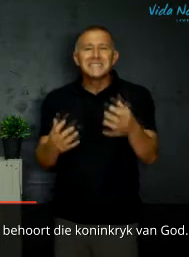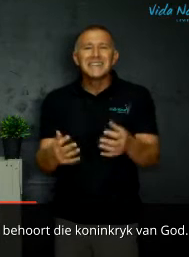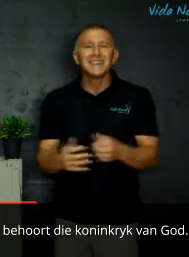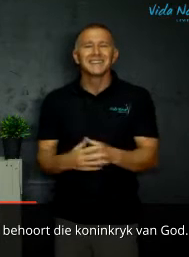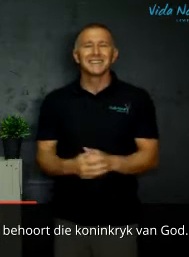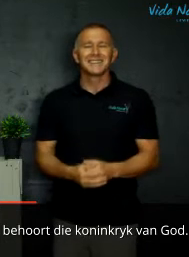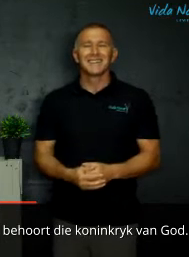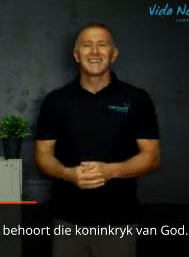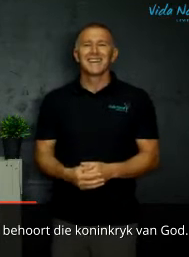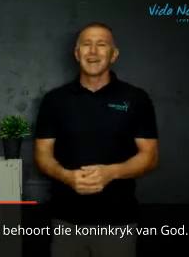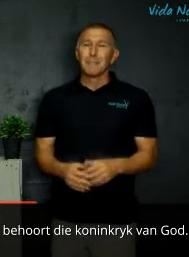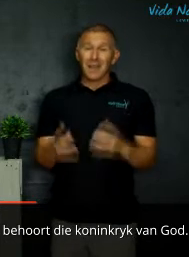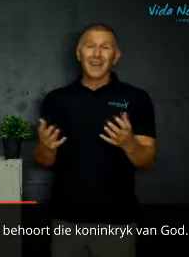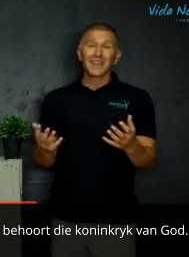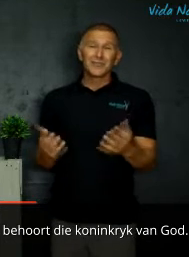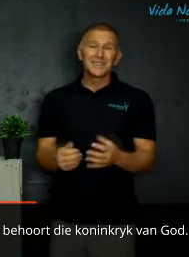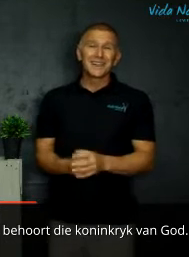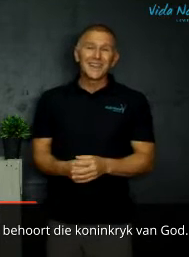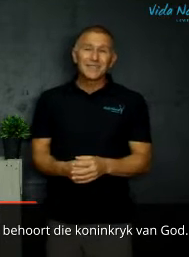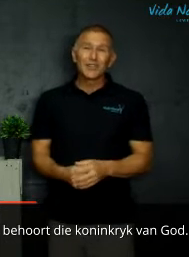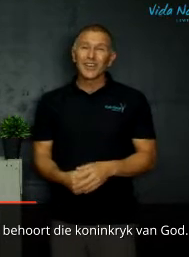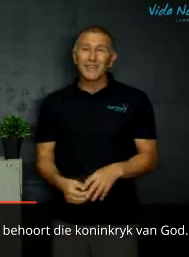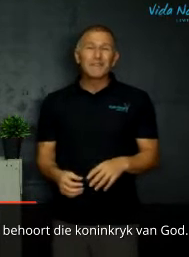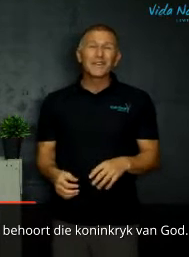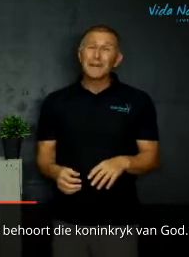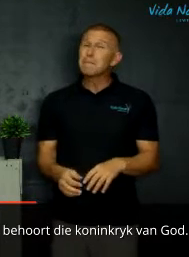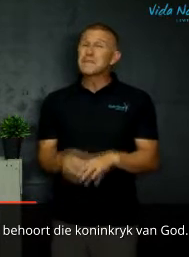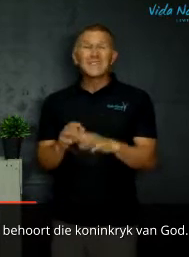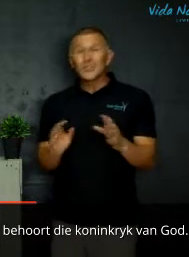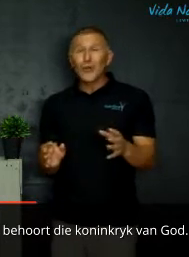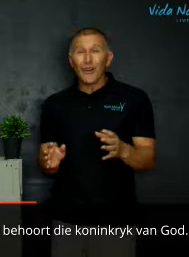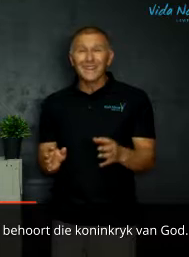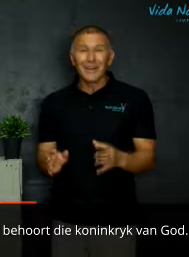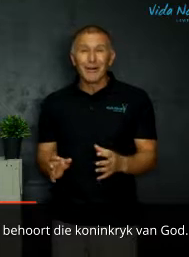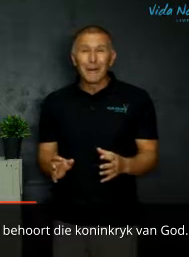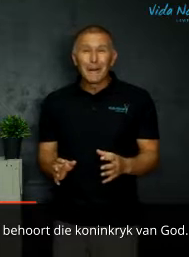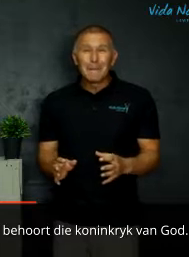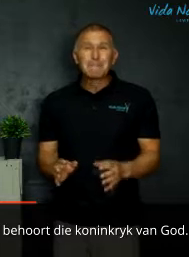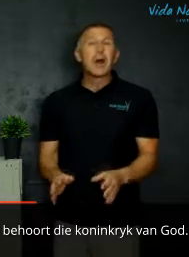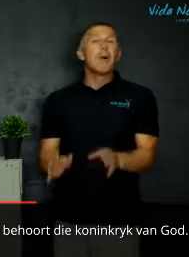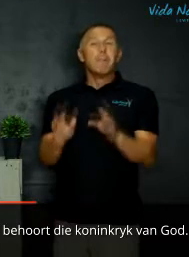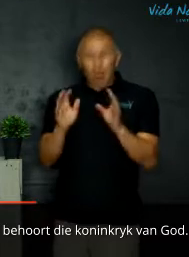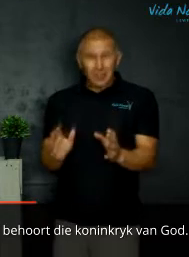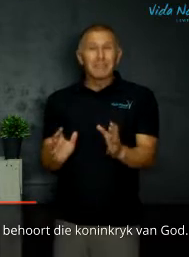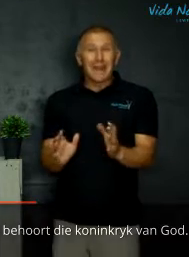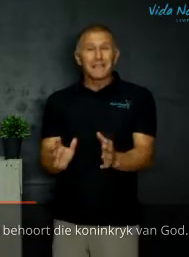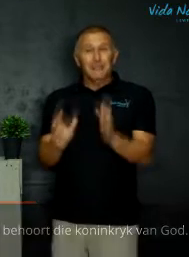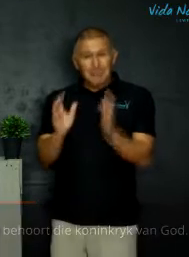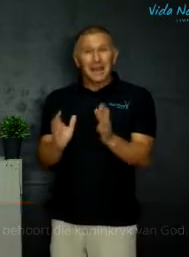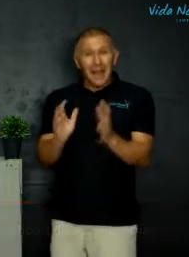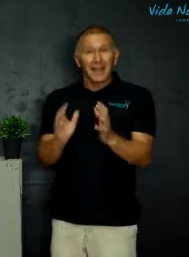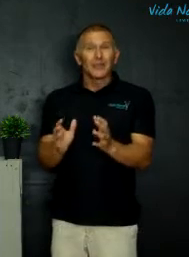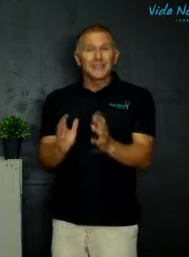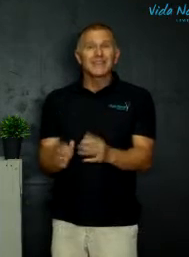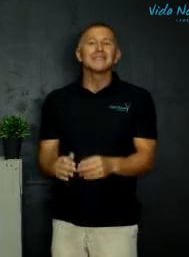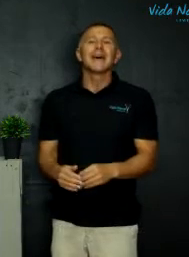Gesend. Makarios is die Griekse woordje. En vrienden, miskien skok het jou. Bottomline van Makarios is